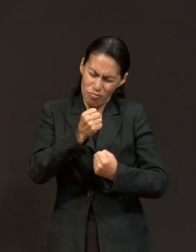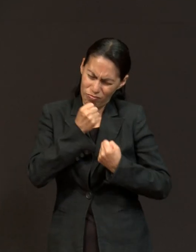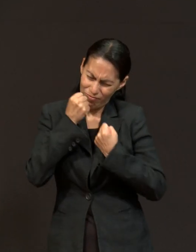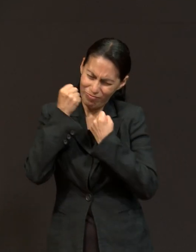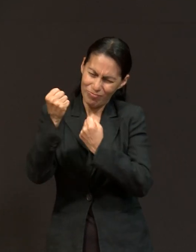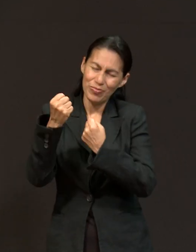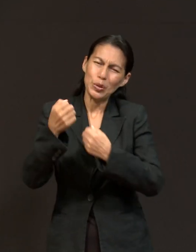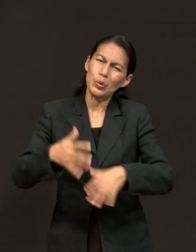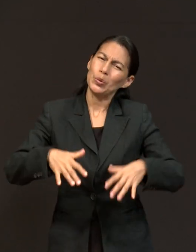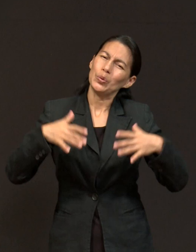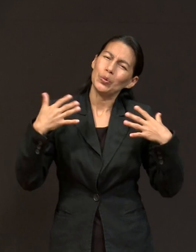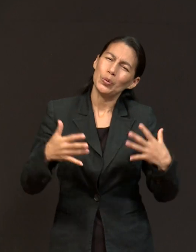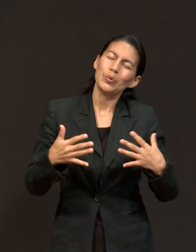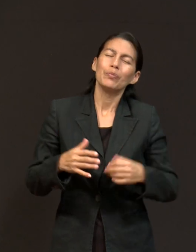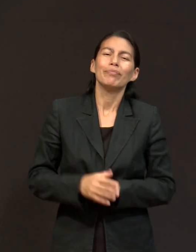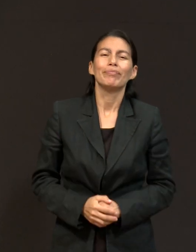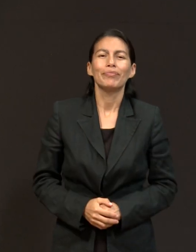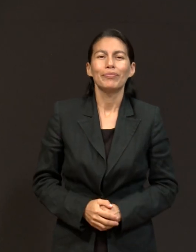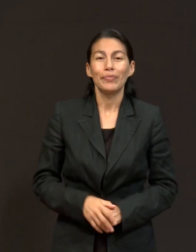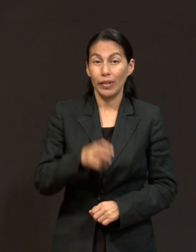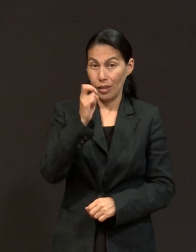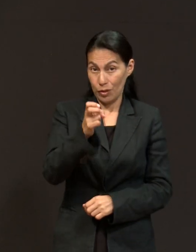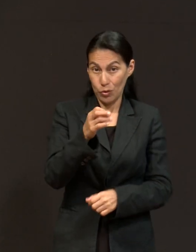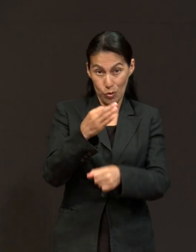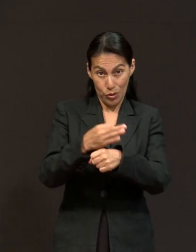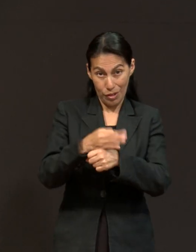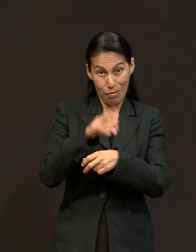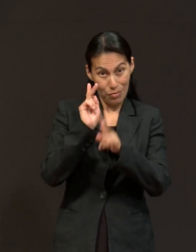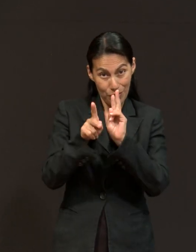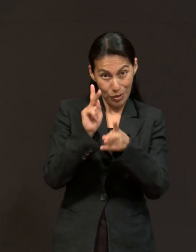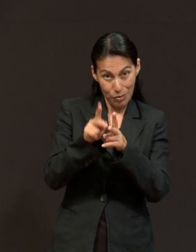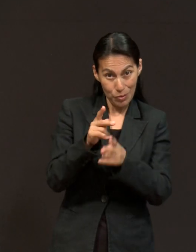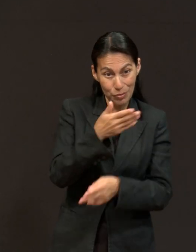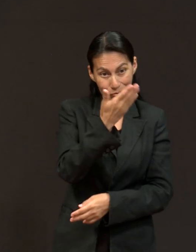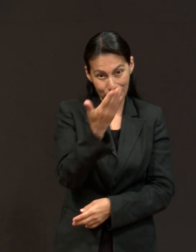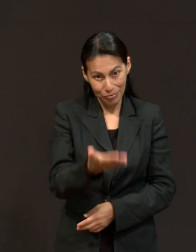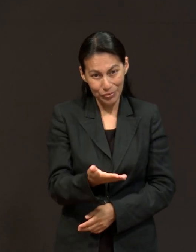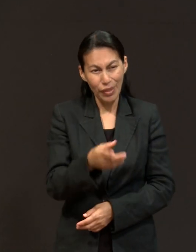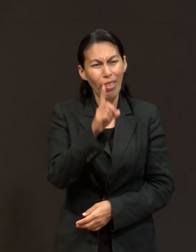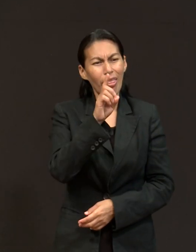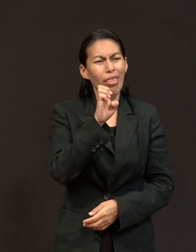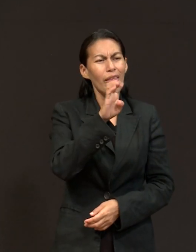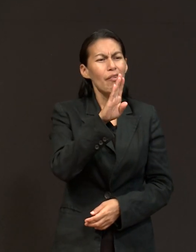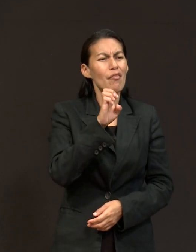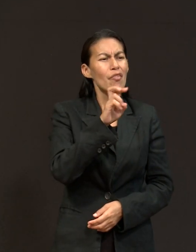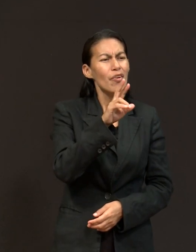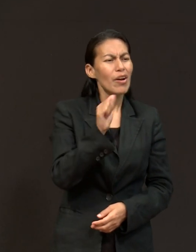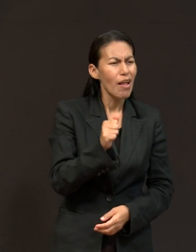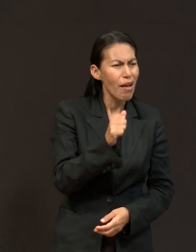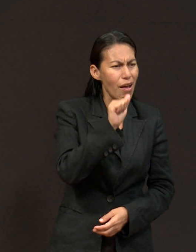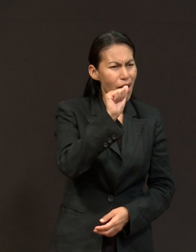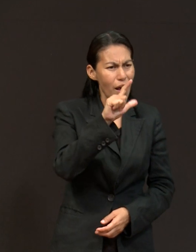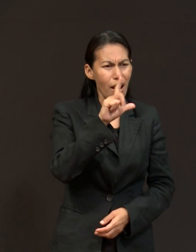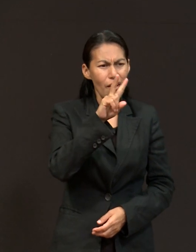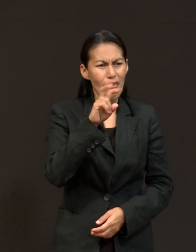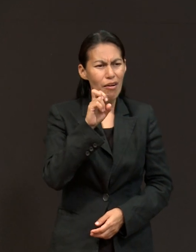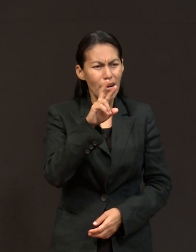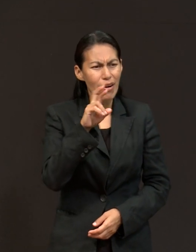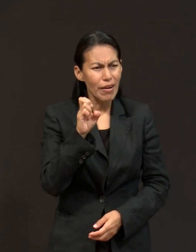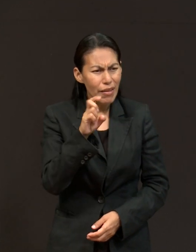De esto hablaremos con Débora Álvarez, quien amablemente ha venido acá a dar su